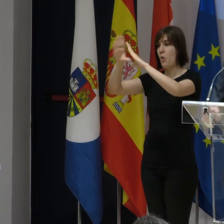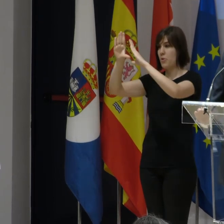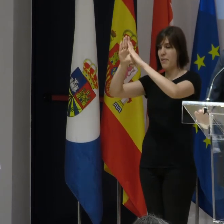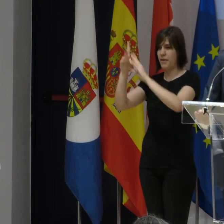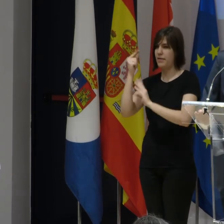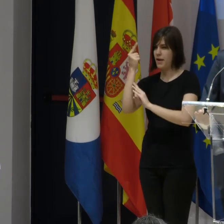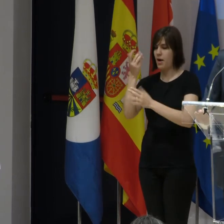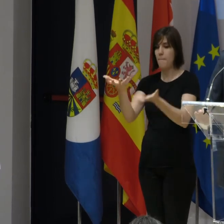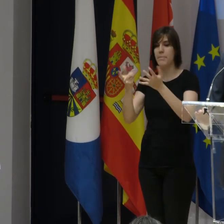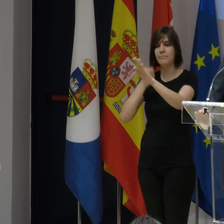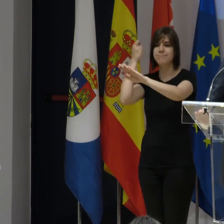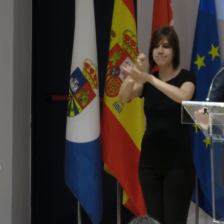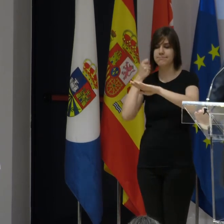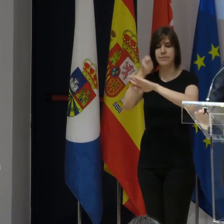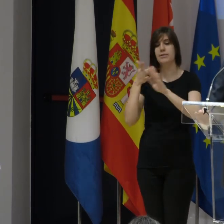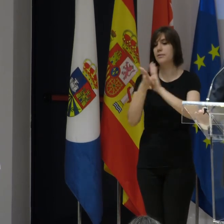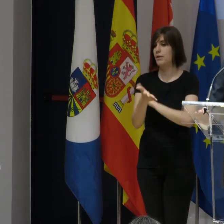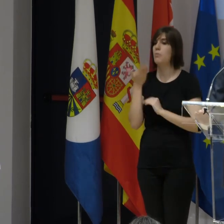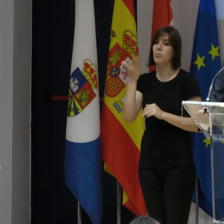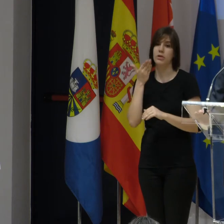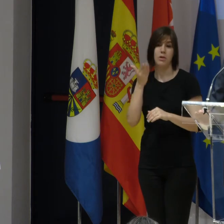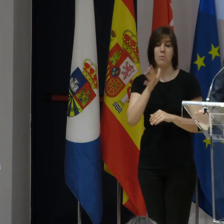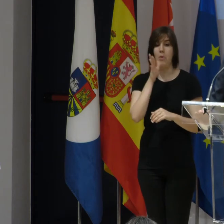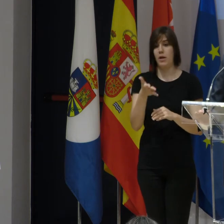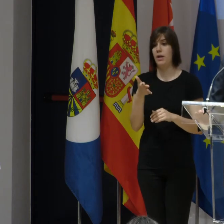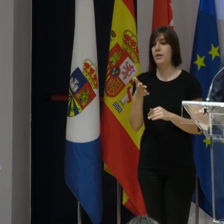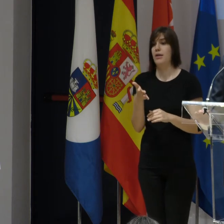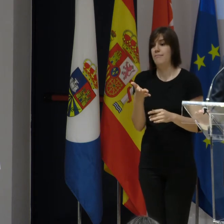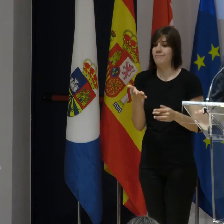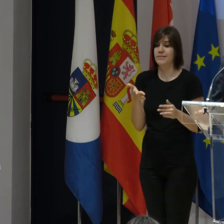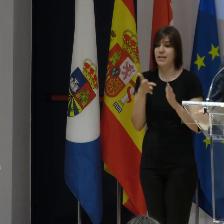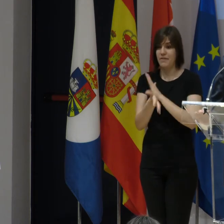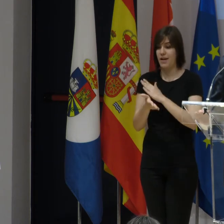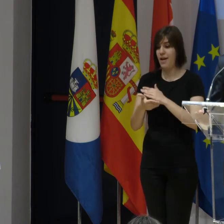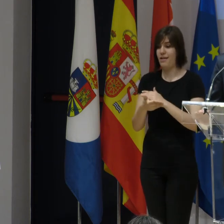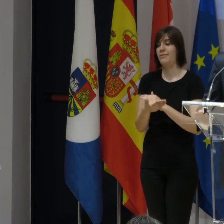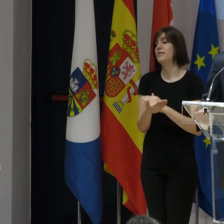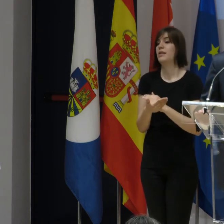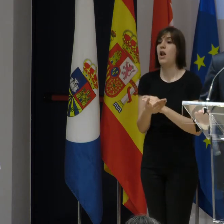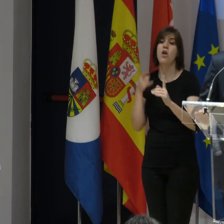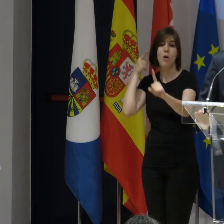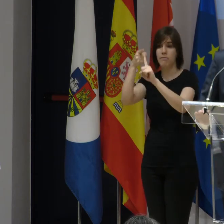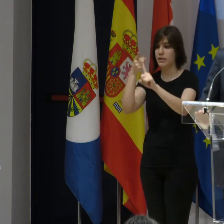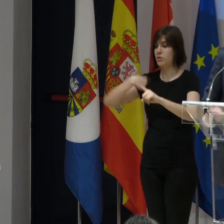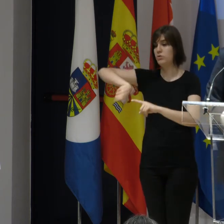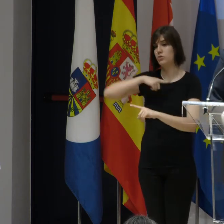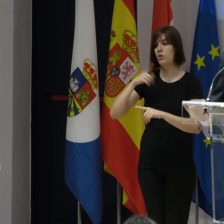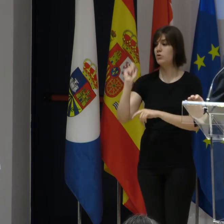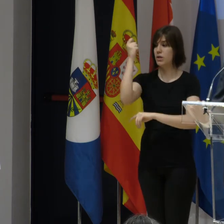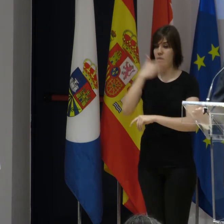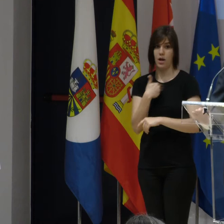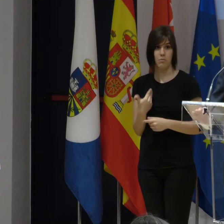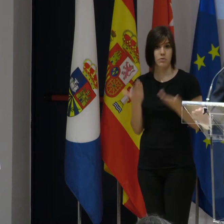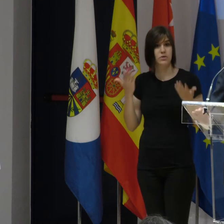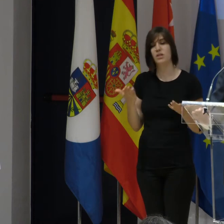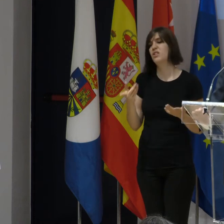es importantísimo para una ciudad como la nuestra porque marca clarísimamente el camino en el que queremos desarrollar. Yo no